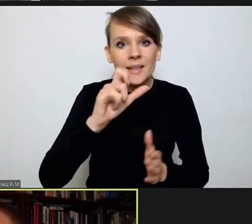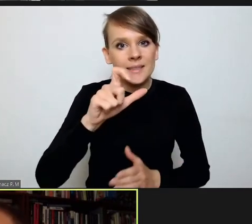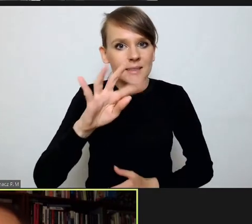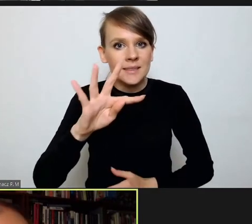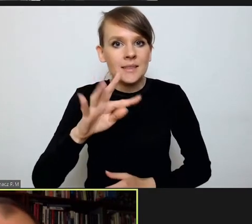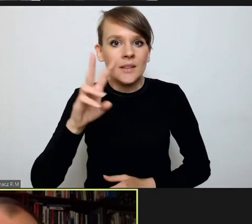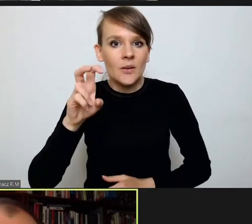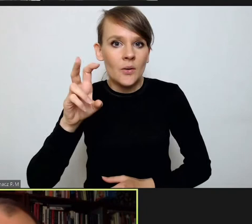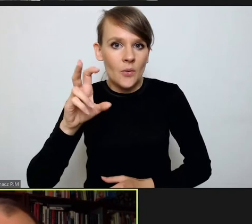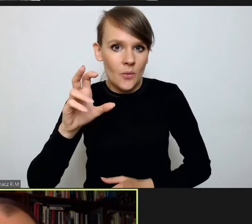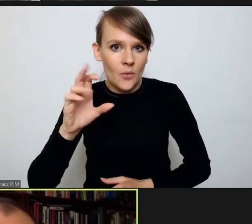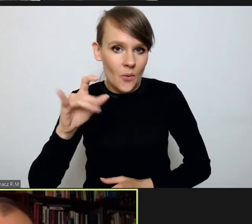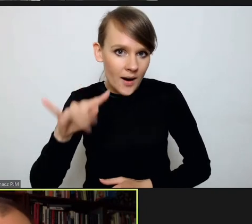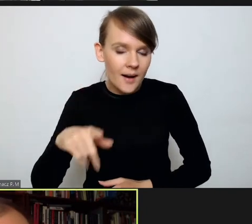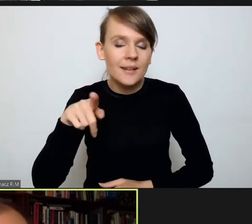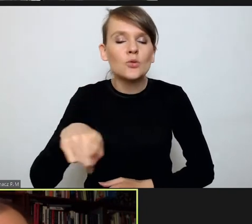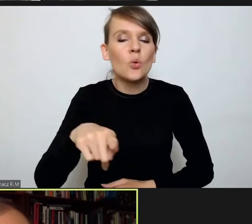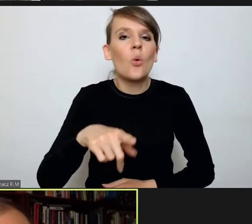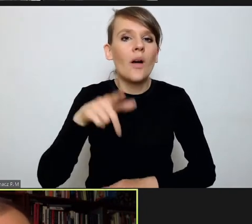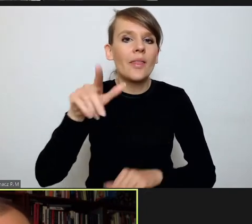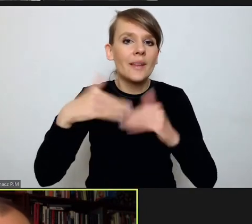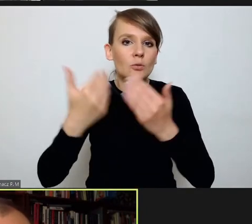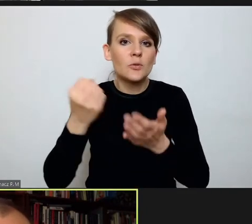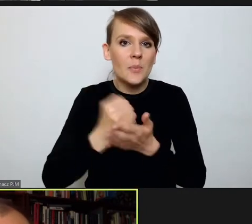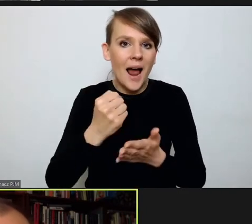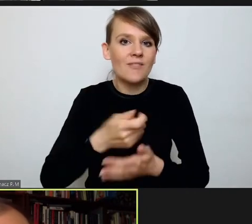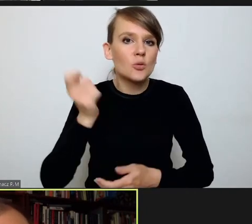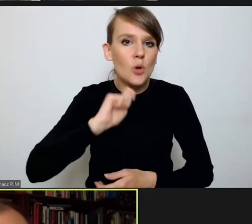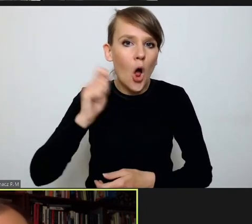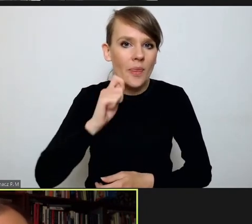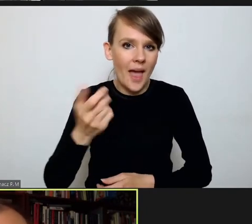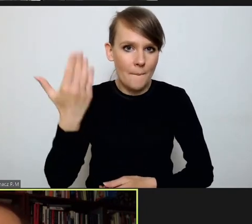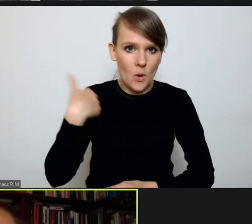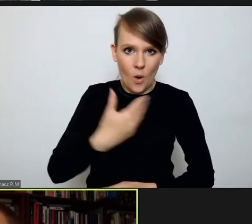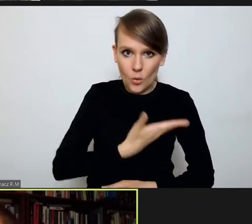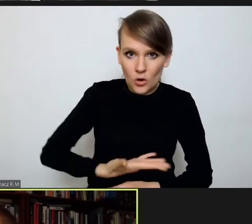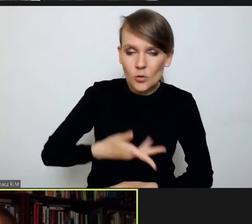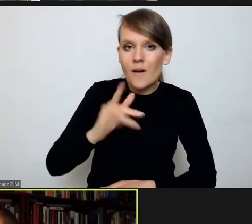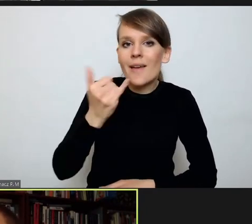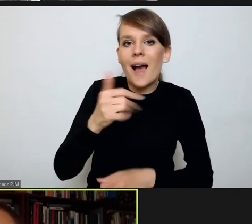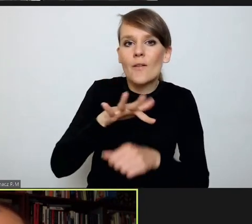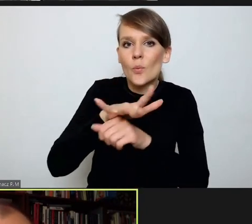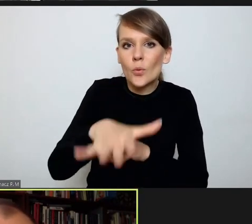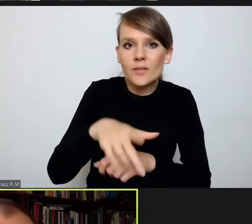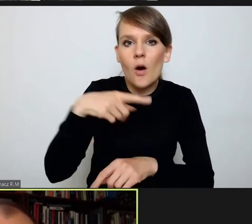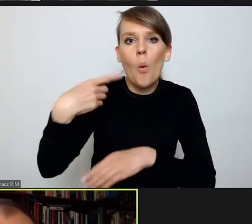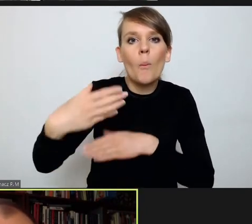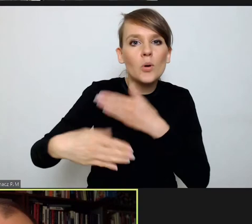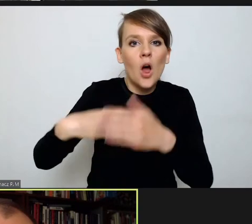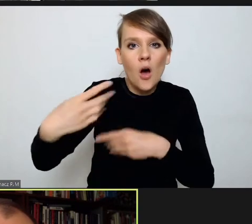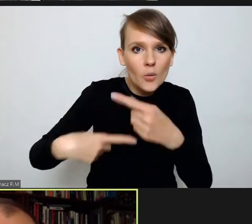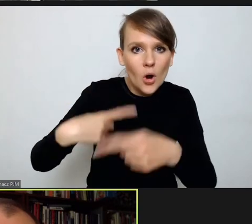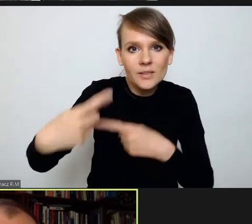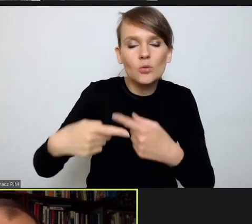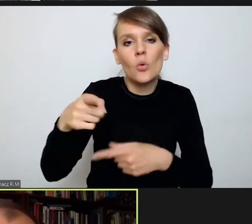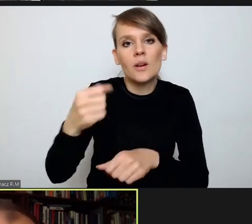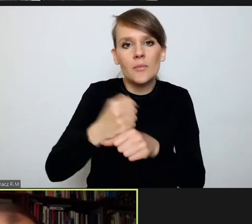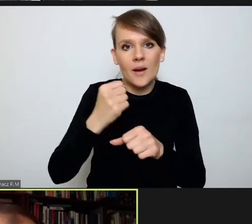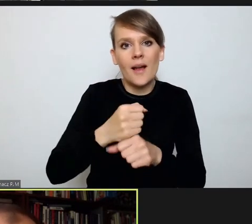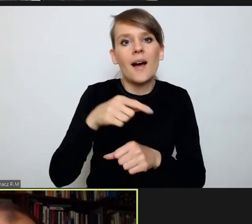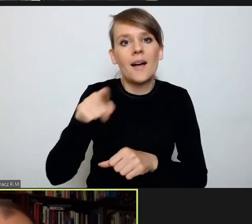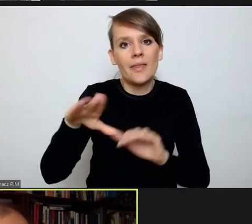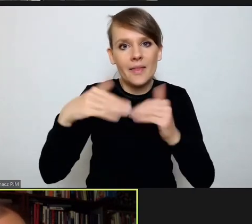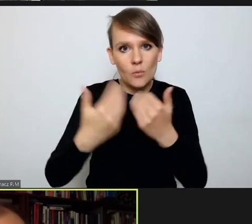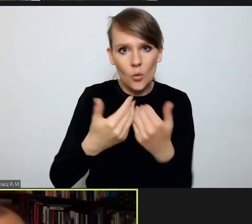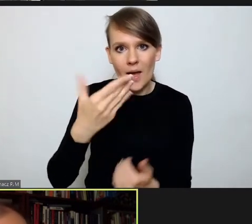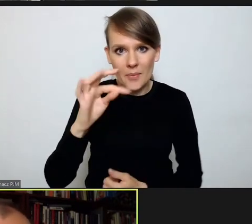czyli Trybunału do Spraw Zbrodni Boju Jugosławii, wpłynęła na procedury i kształtowanie trybu pracy MTK. To jakby tak można było w